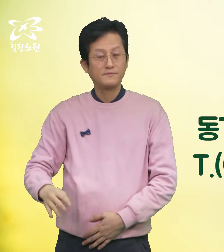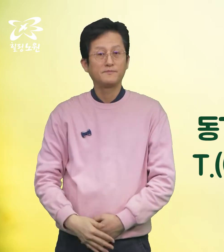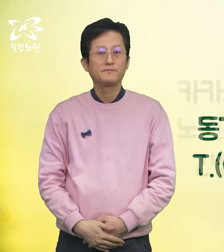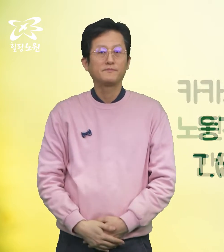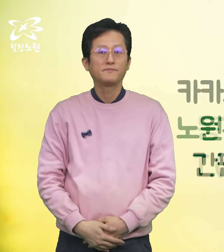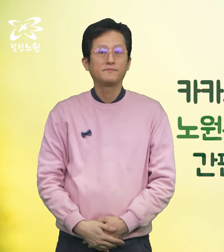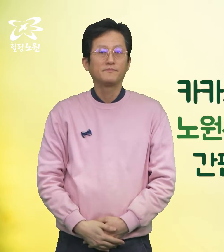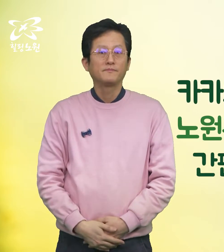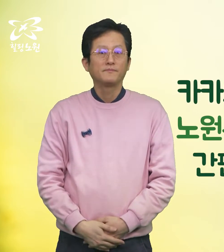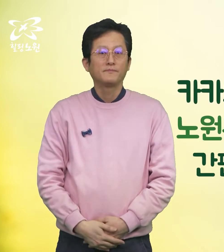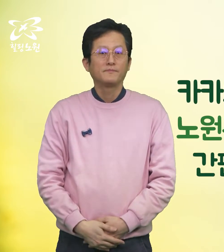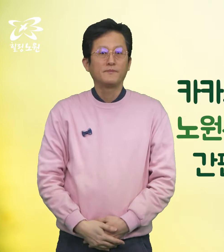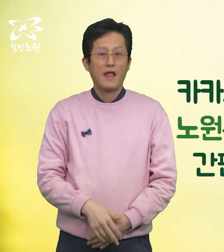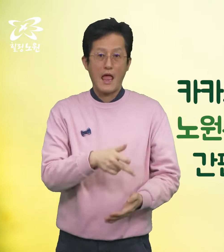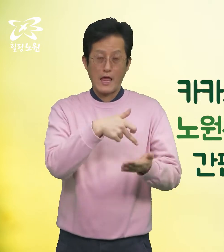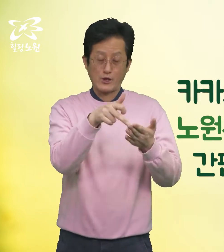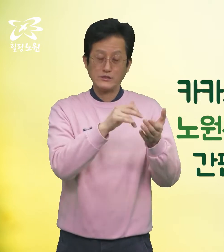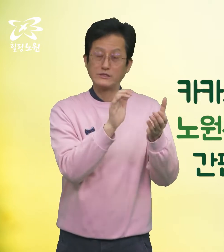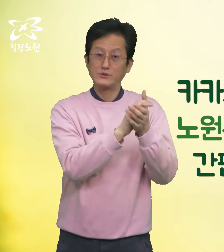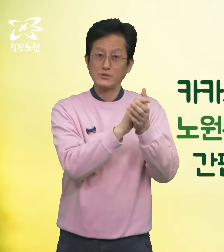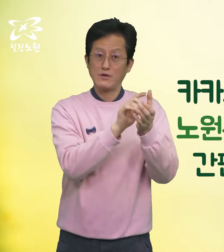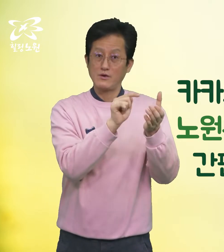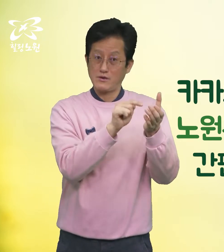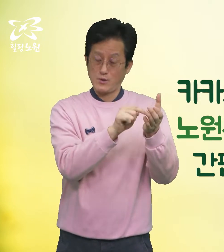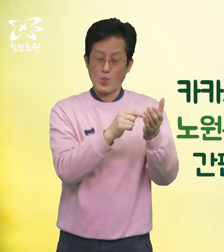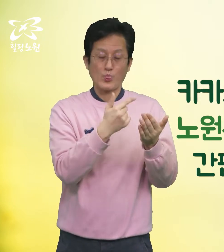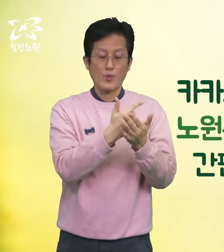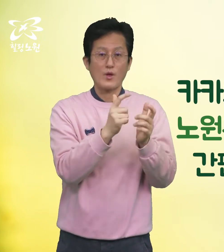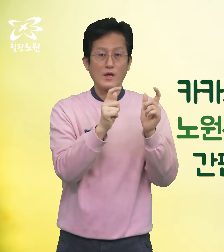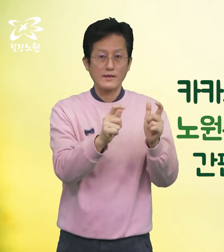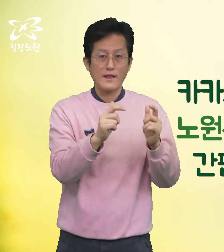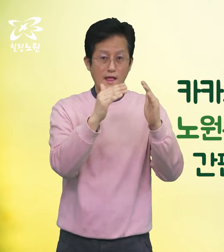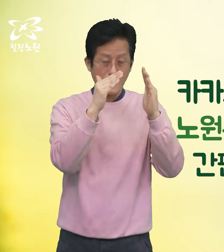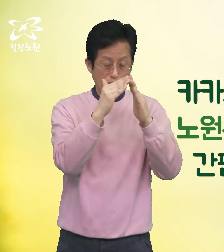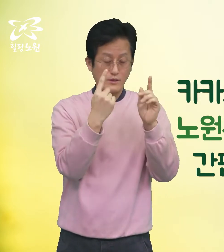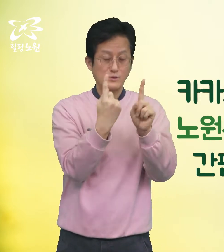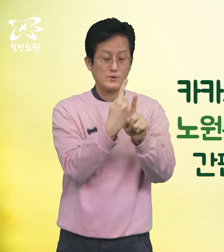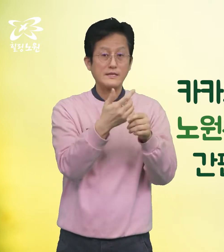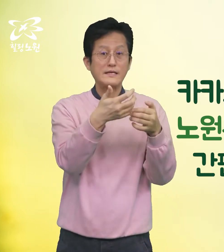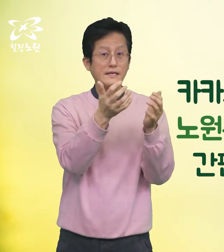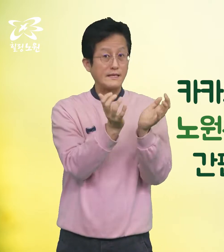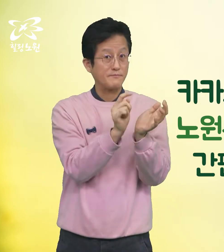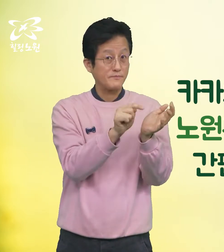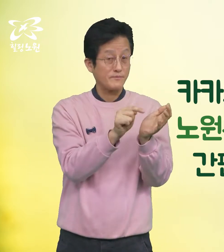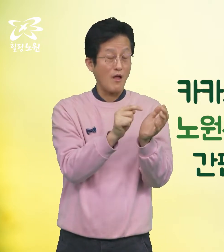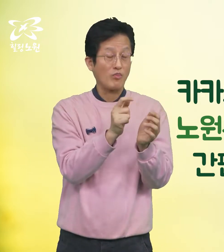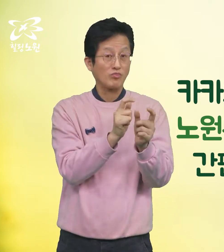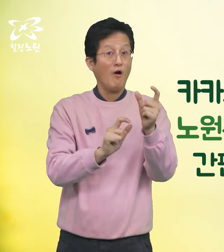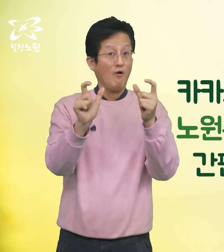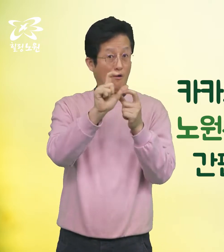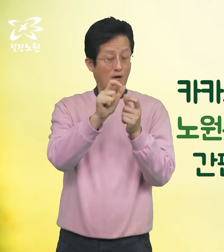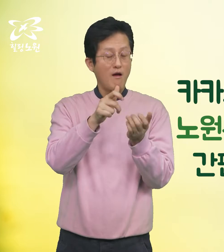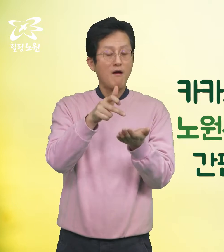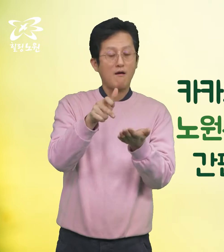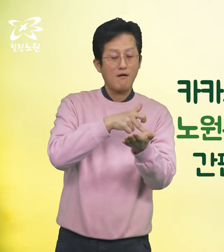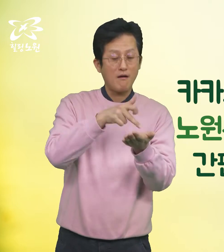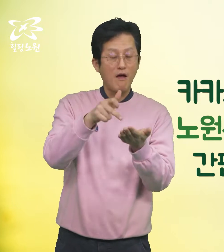카카오톡 친구검색에서 노원구 재택치료팀을 추가하면 간편채팅으로